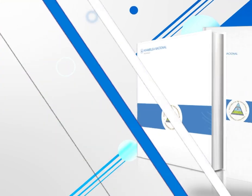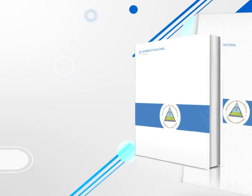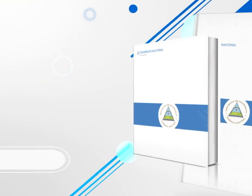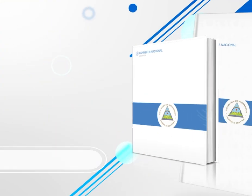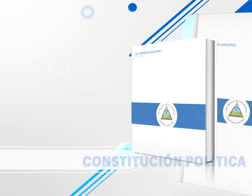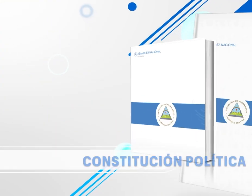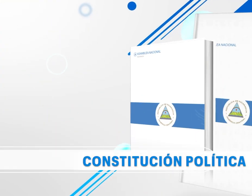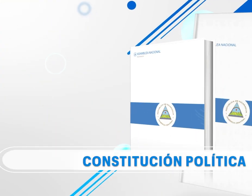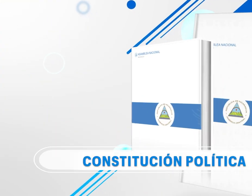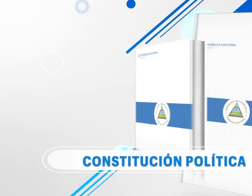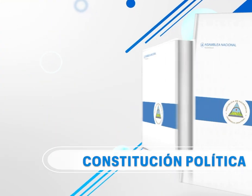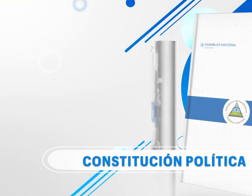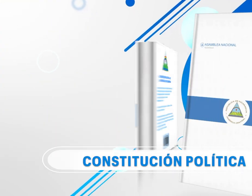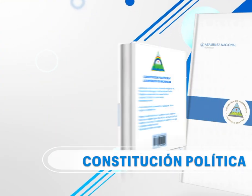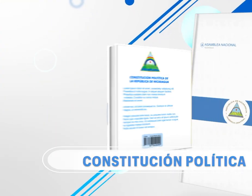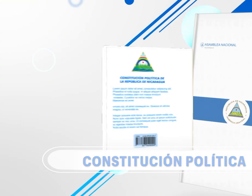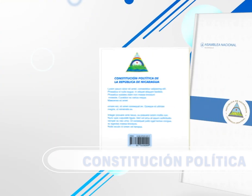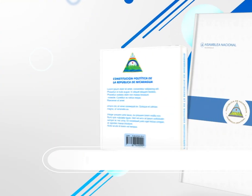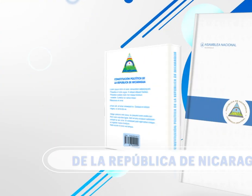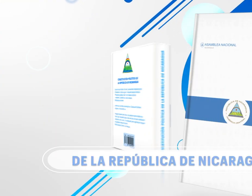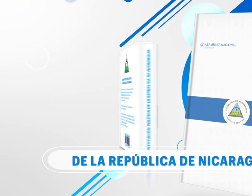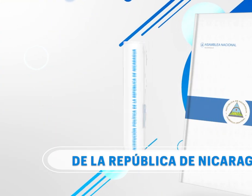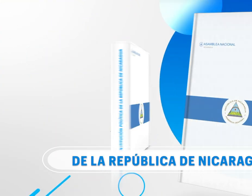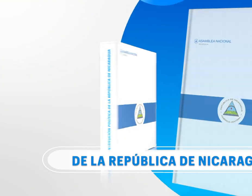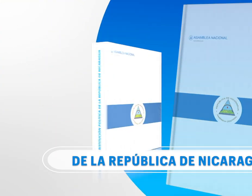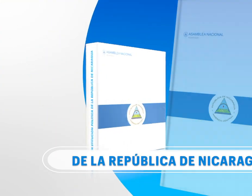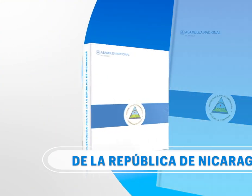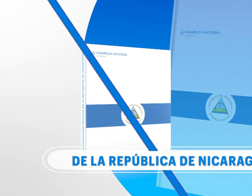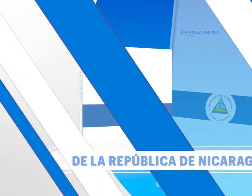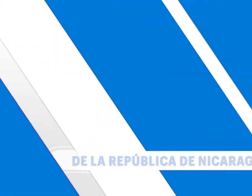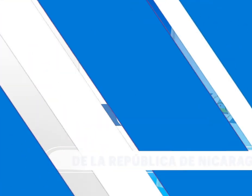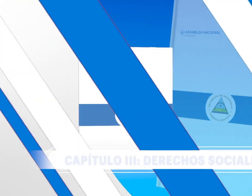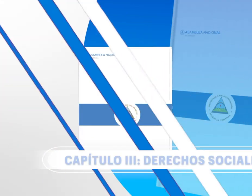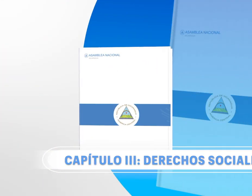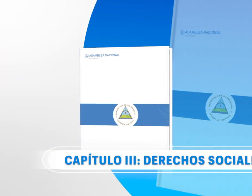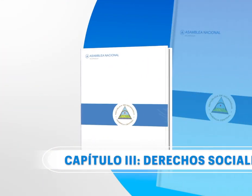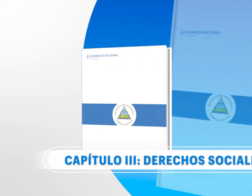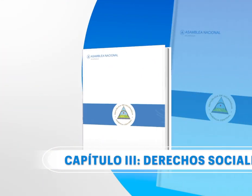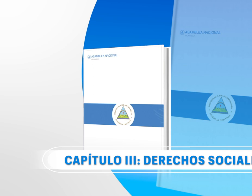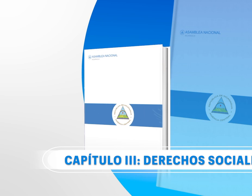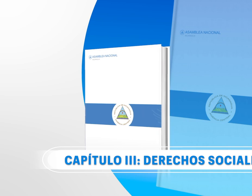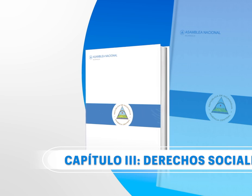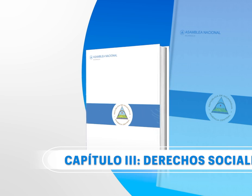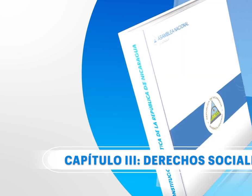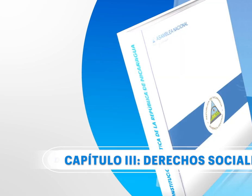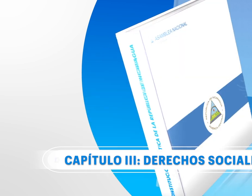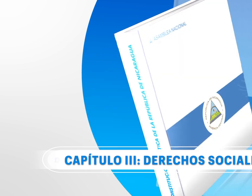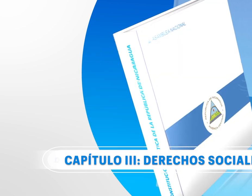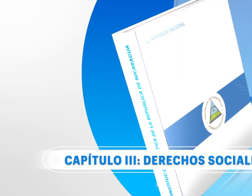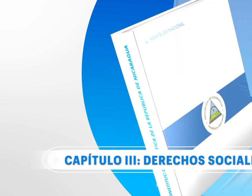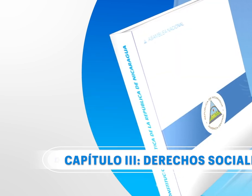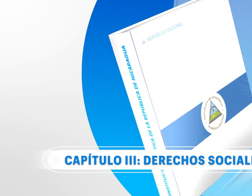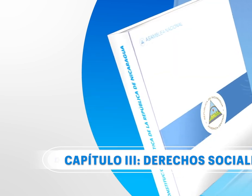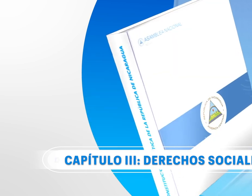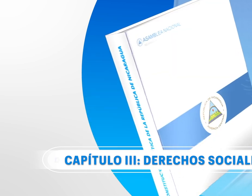Constitución Política de la República de Nicaragua Capítulo 3 Derechos Sociales